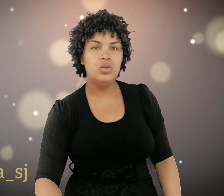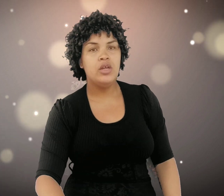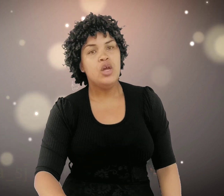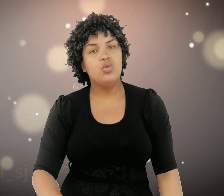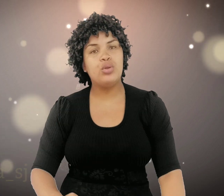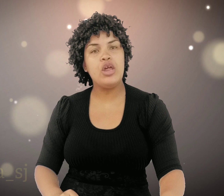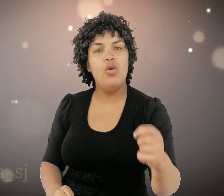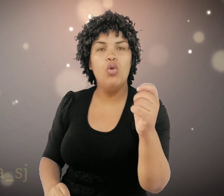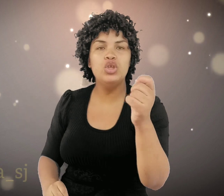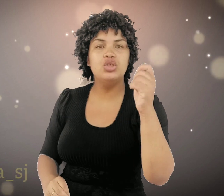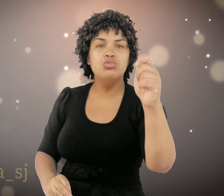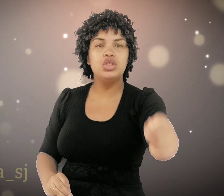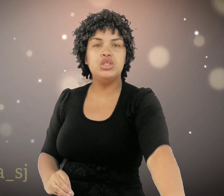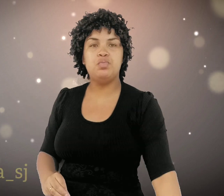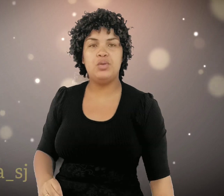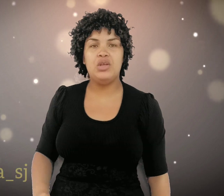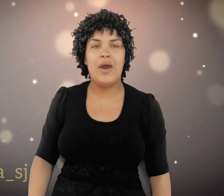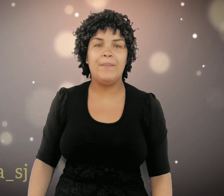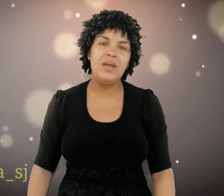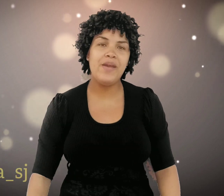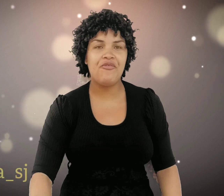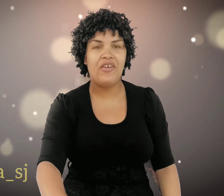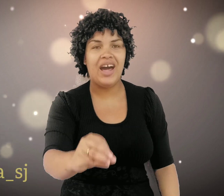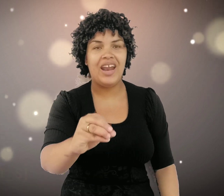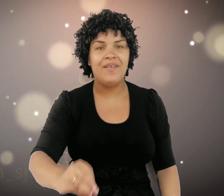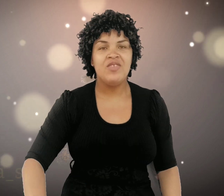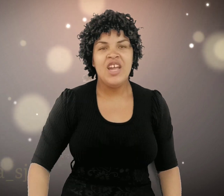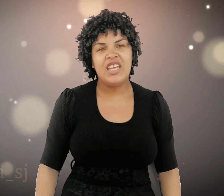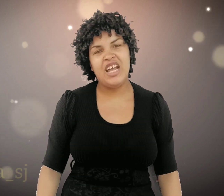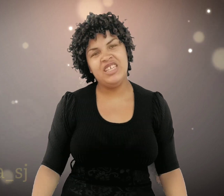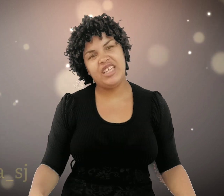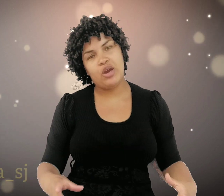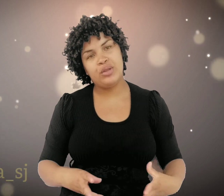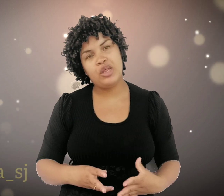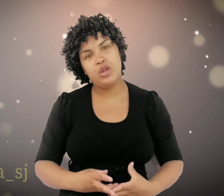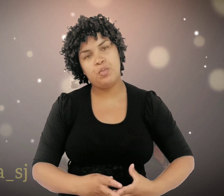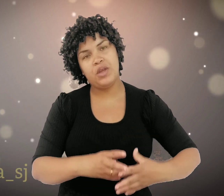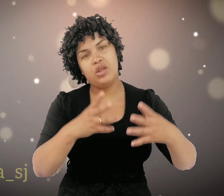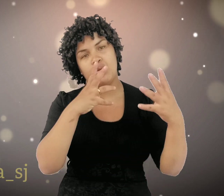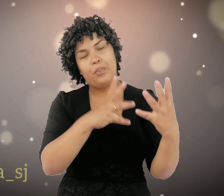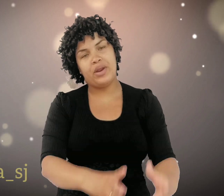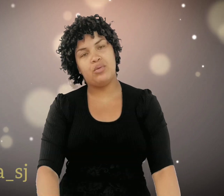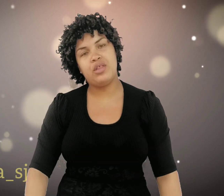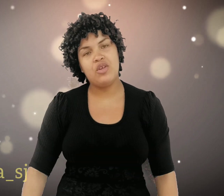No seu último suspiro, a blíbia fala. Que Ele entregou seu espírito para o Senhor.